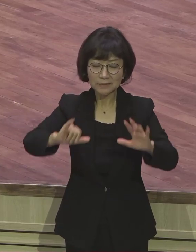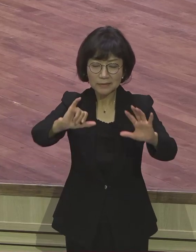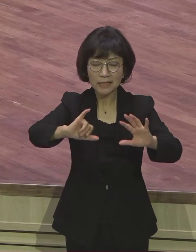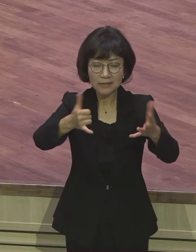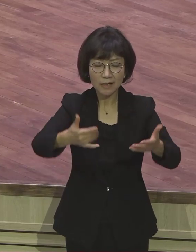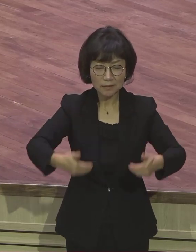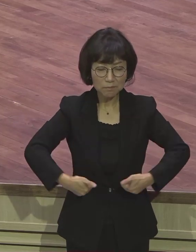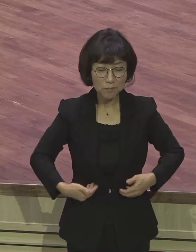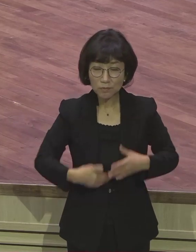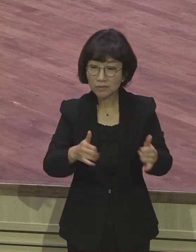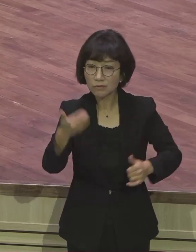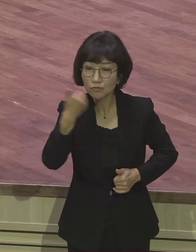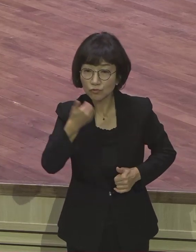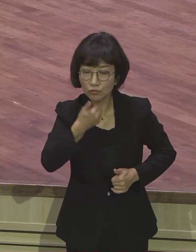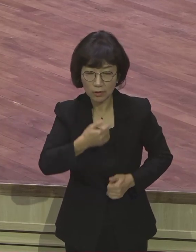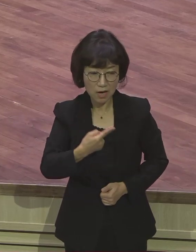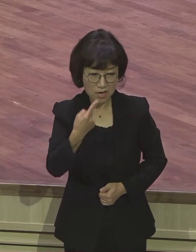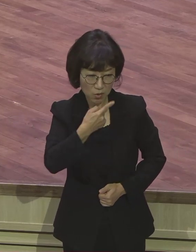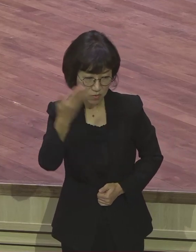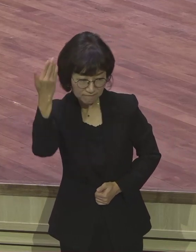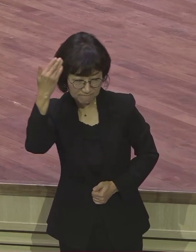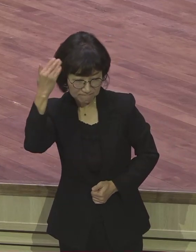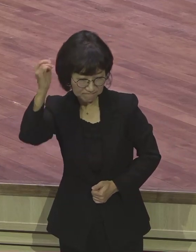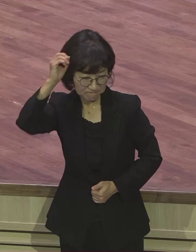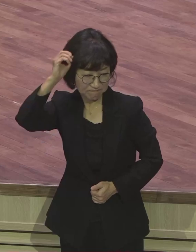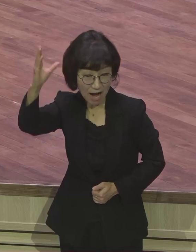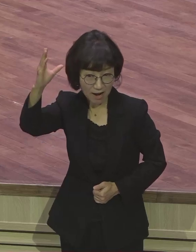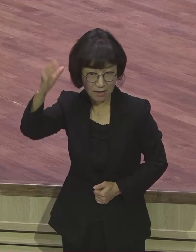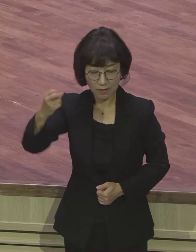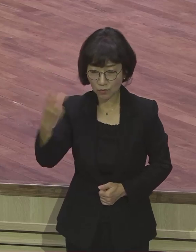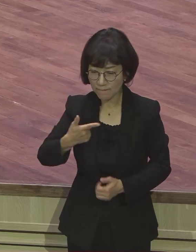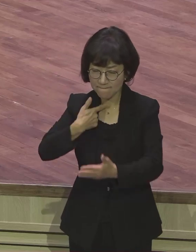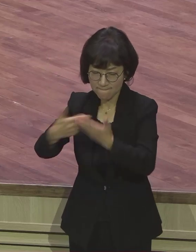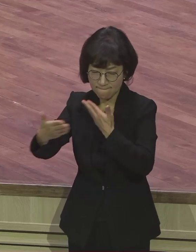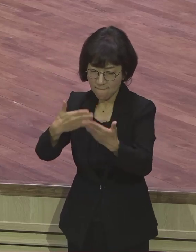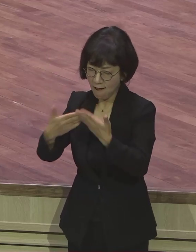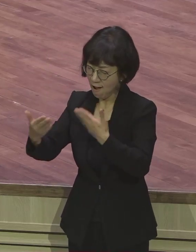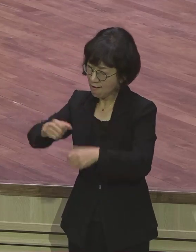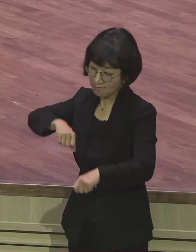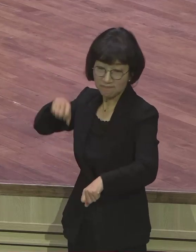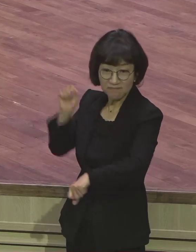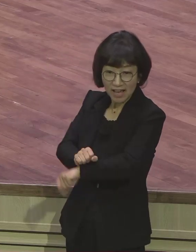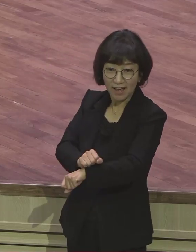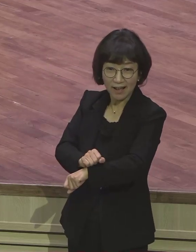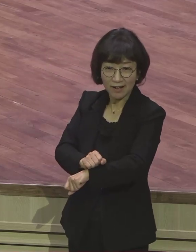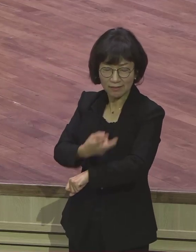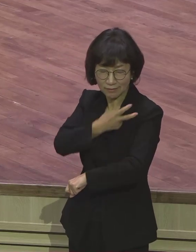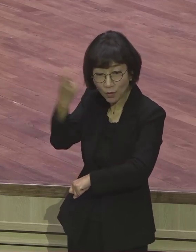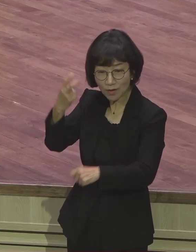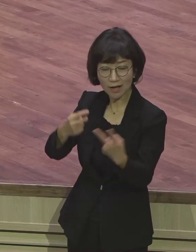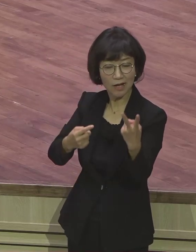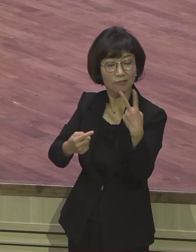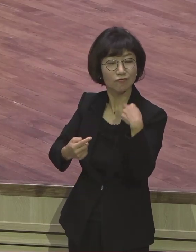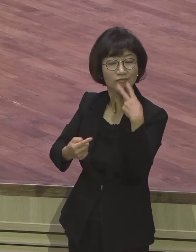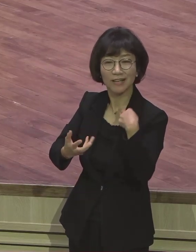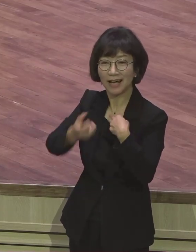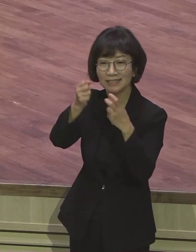능하고 실전 경험도 뛰어난 천천우 인생 딥스마트 이런 사람을 지금 많이